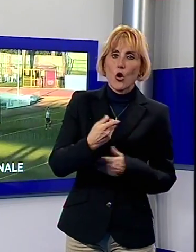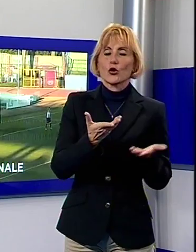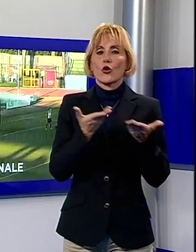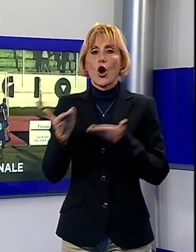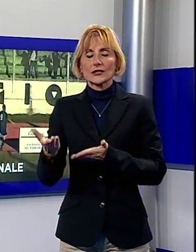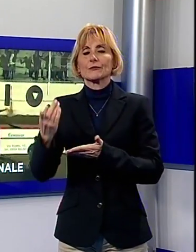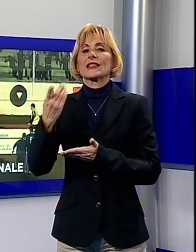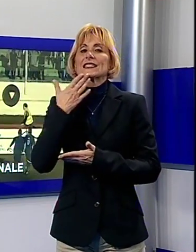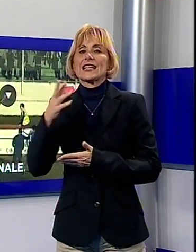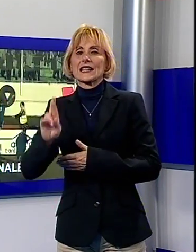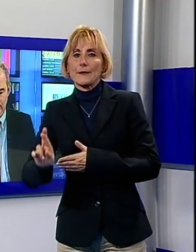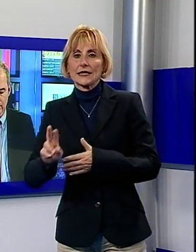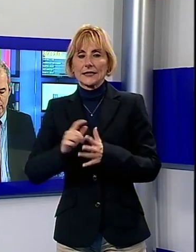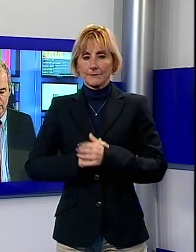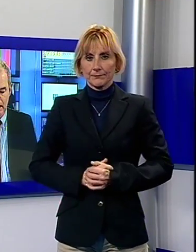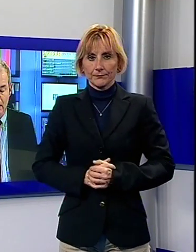Sanremese.